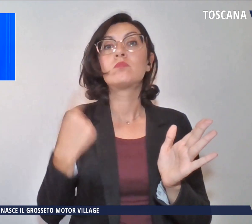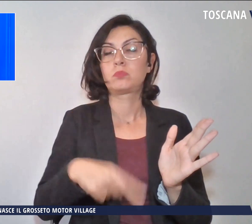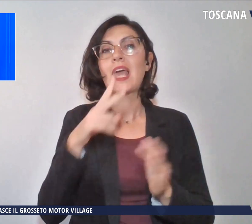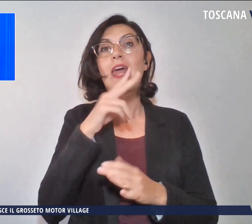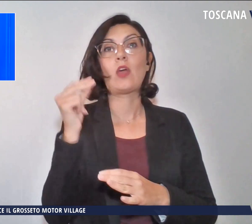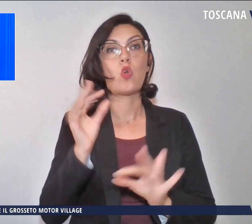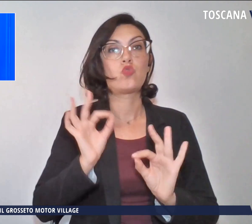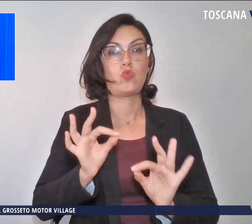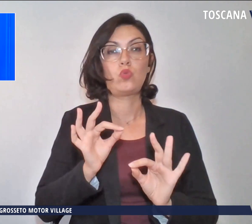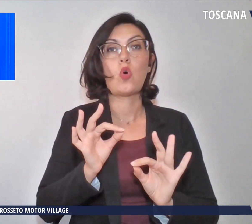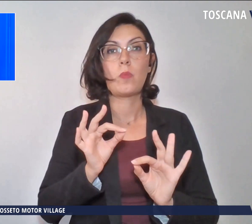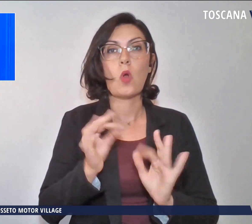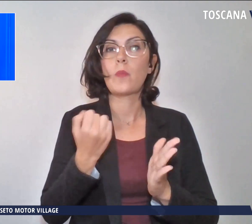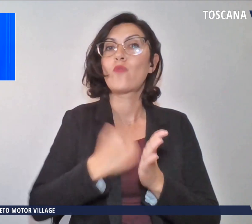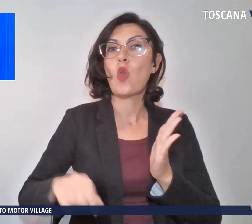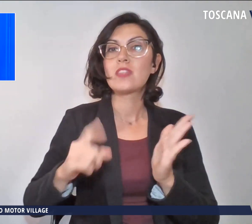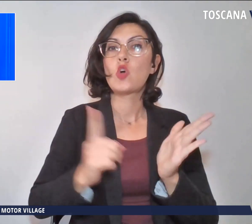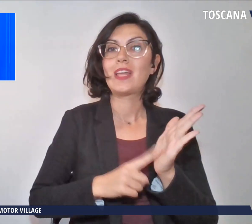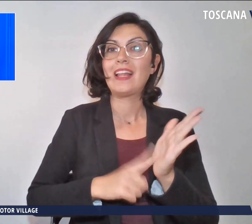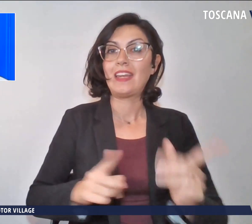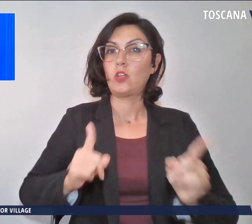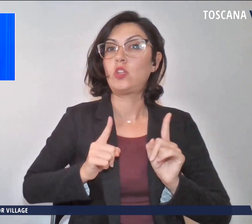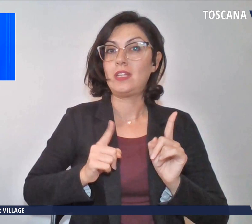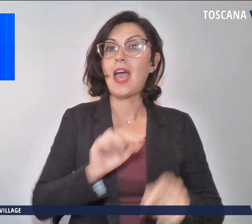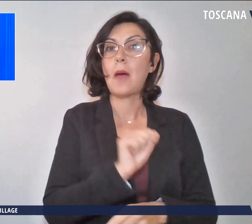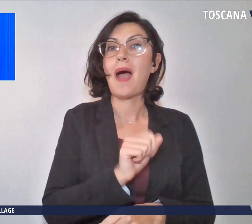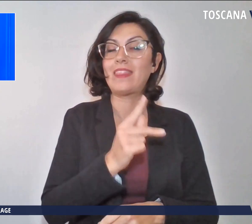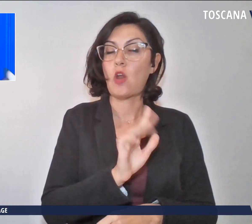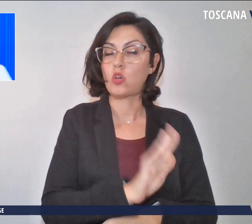del diritto di difesa proprio di Amanda Knox.